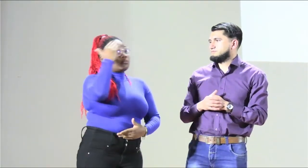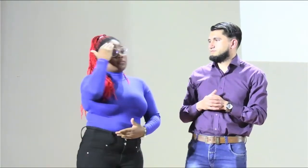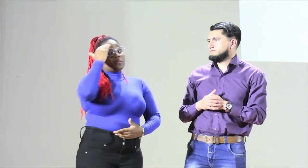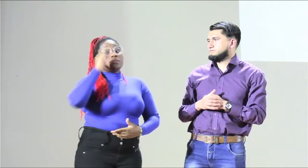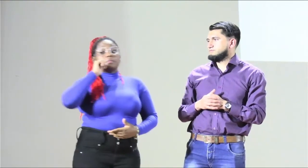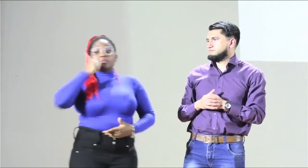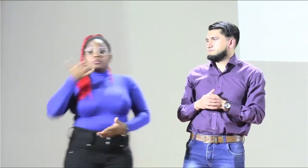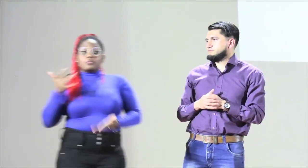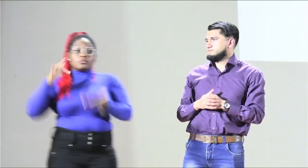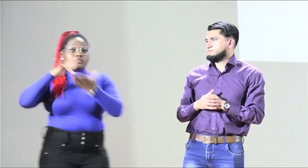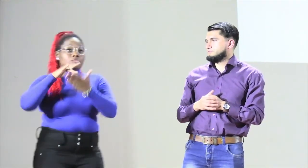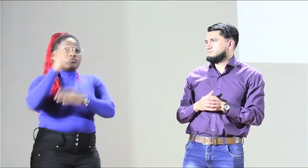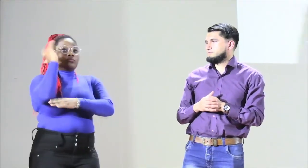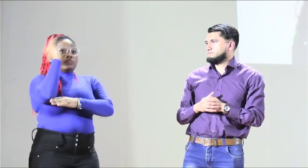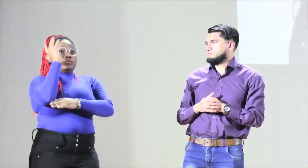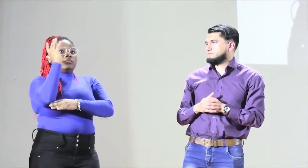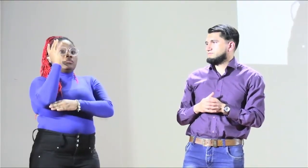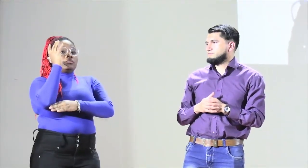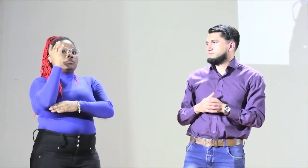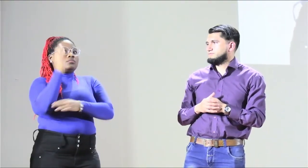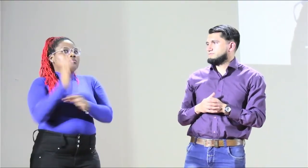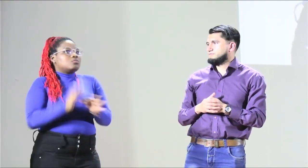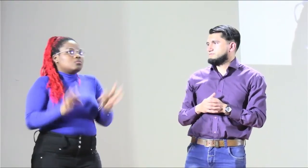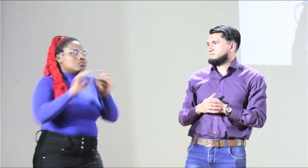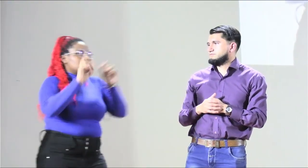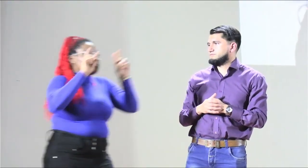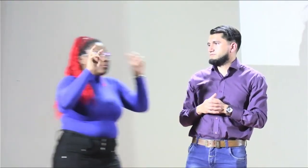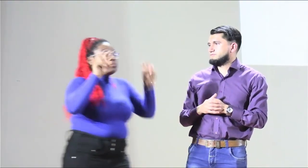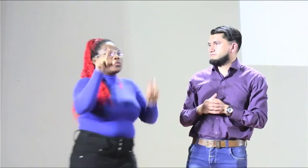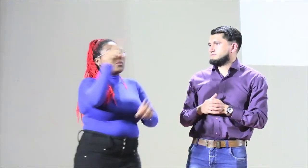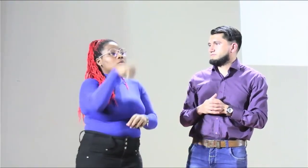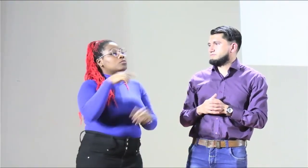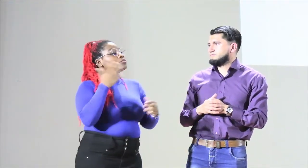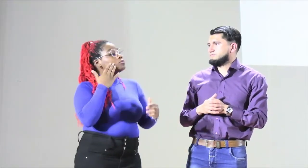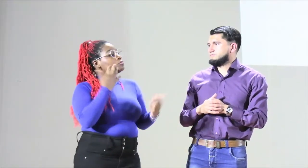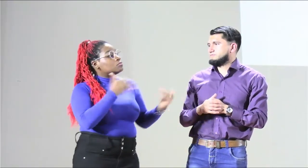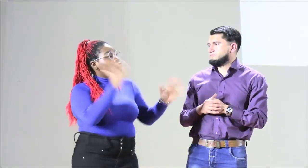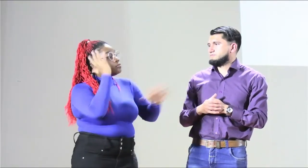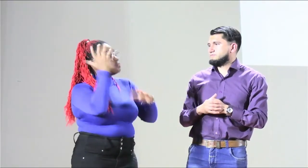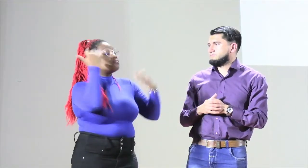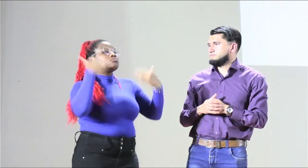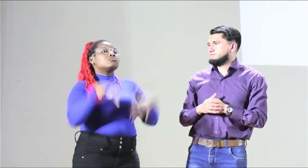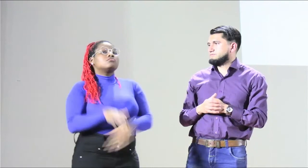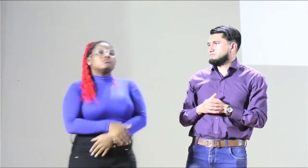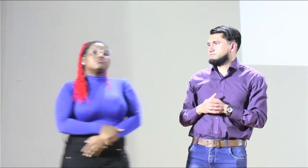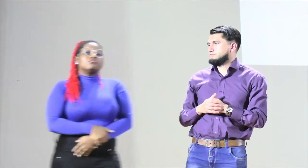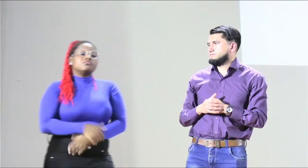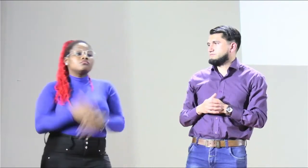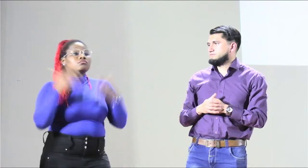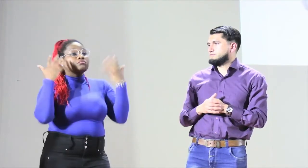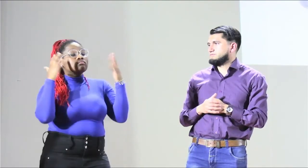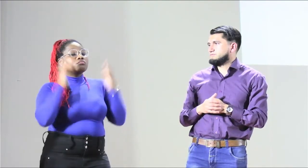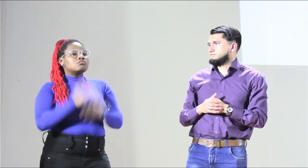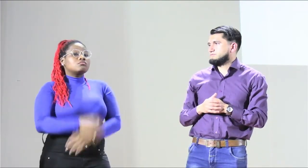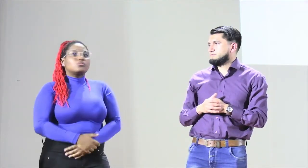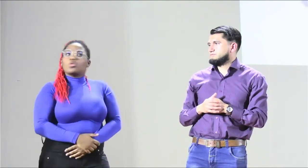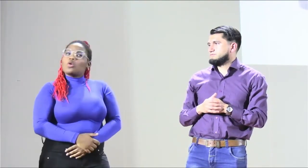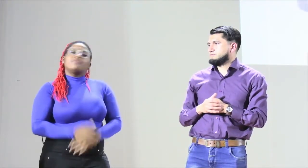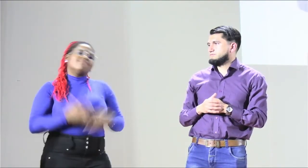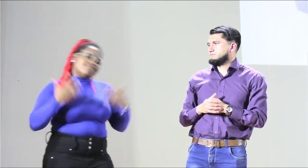refrigerio y como recomendación, les pido mañana la asistencia, pues es importante. Vamos a hablar y no es solo que